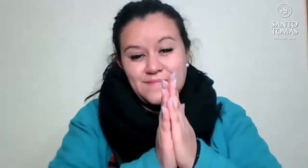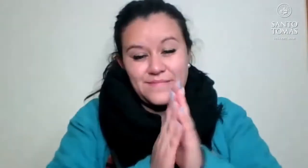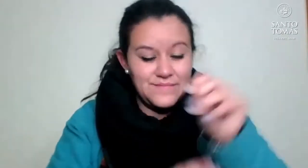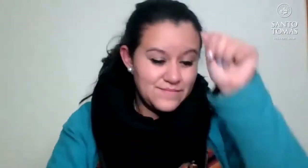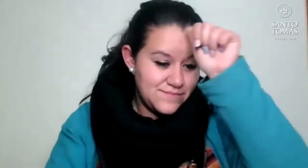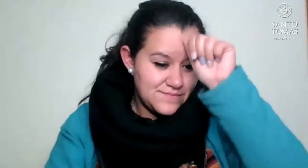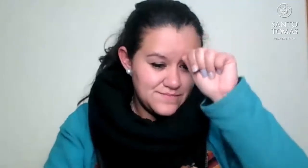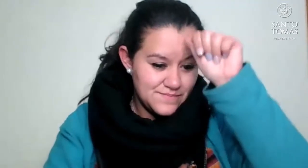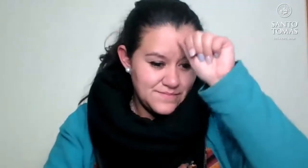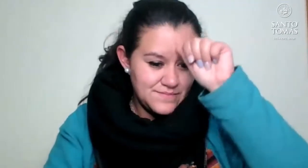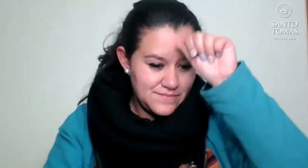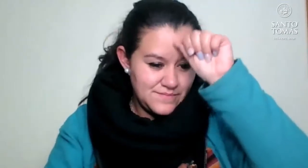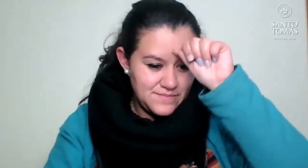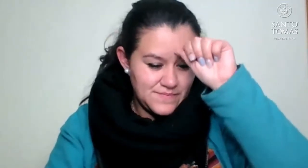Santo Domingo.